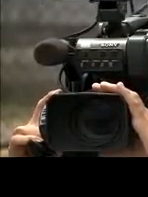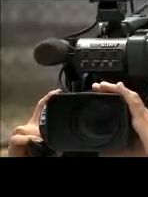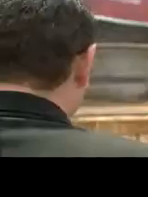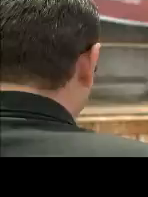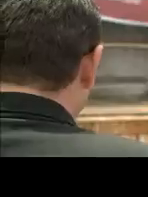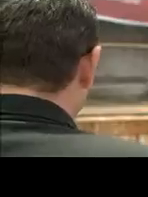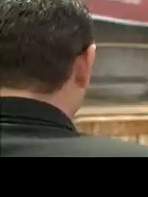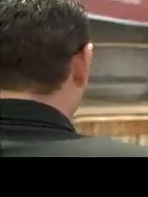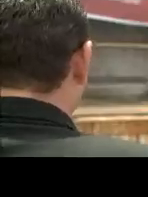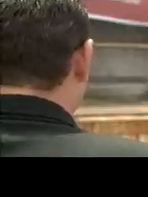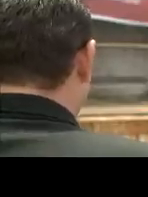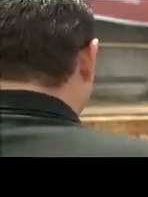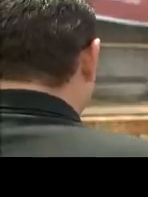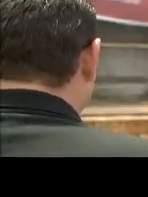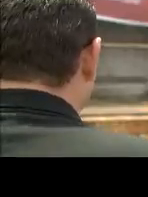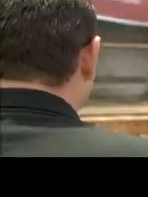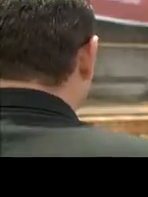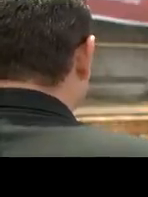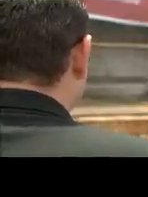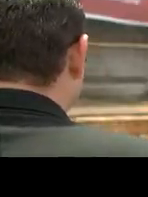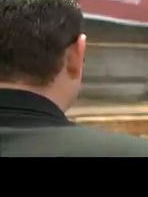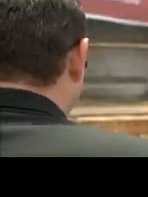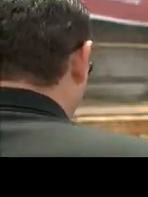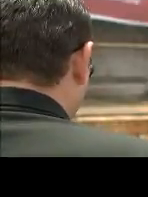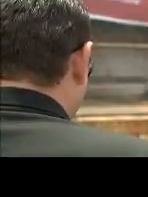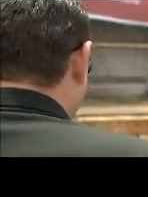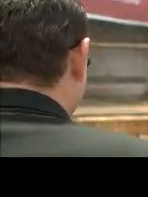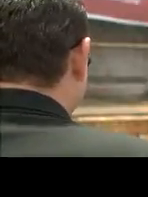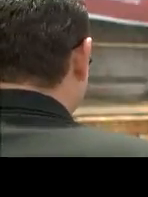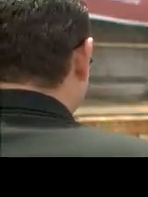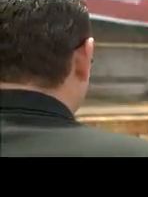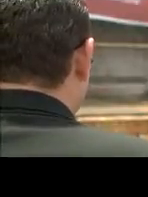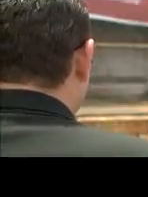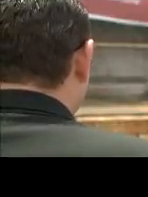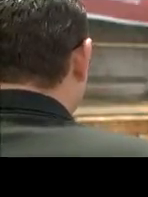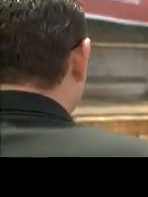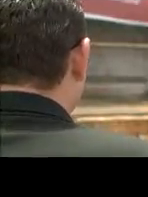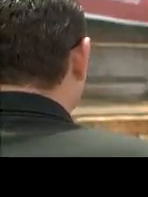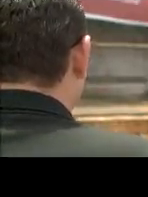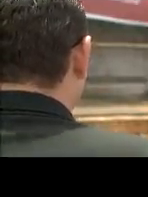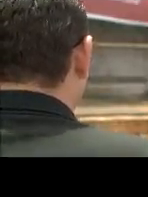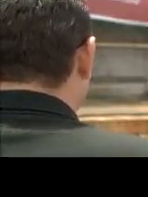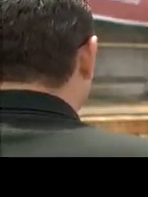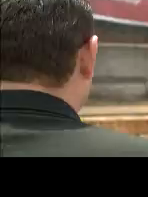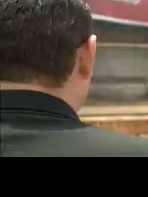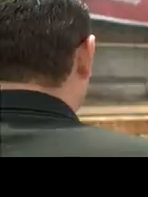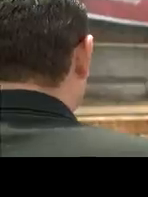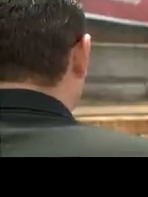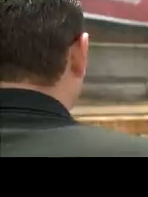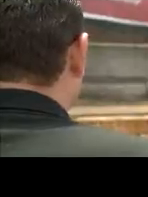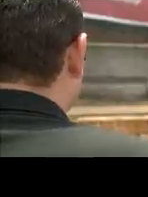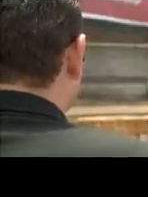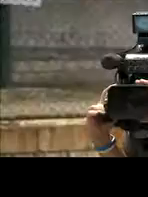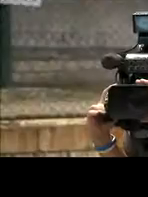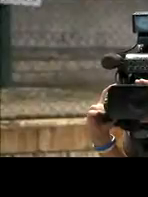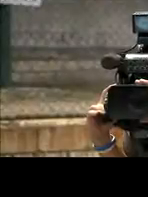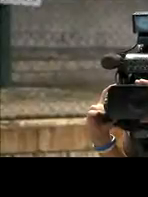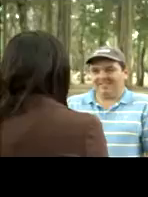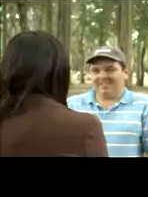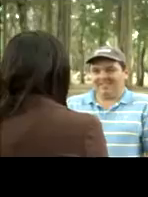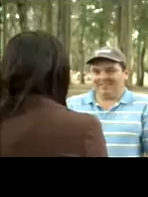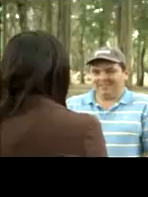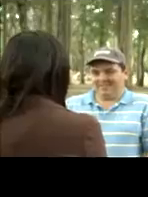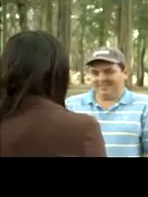CR publicó un editorial donde acusa de desconocer sus funciones a la actual jerarca de la cartera y cuestiona el accionar de